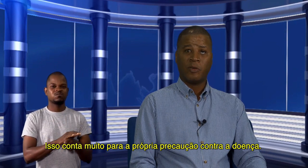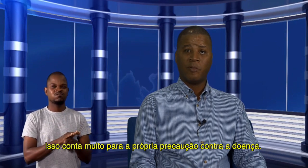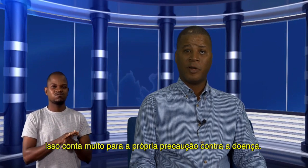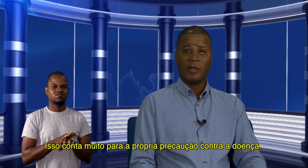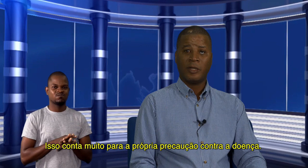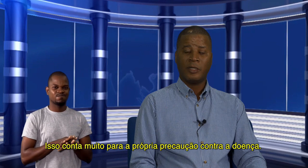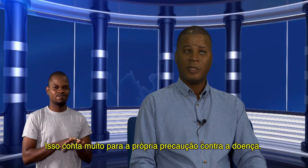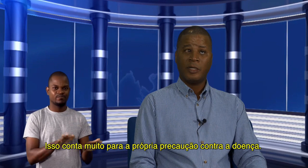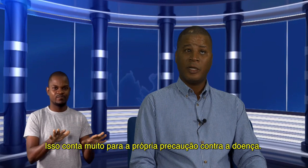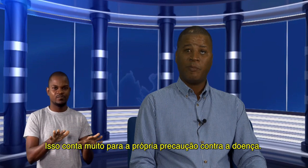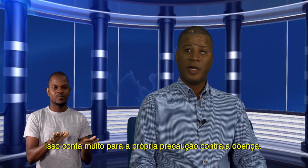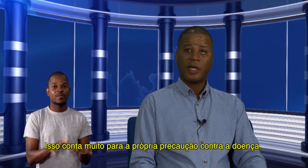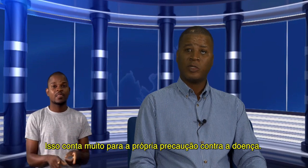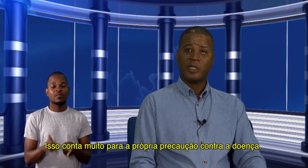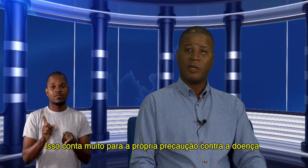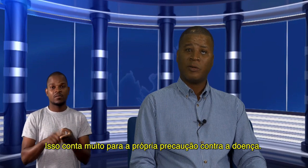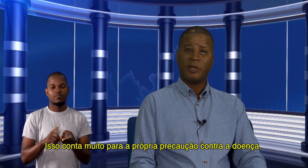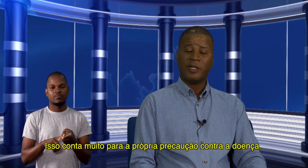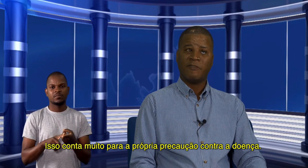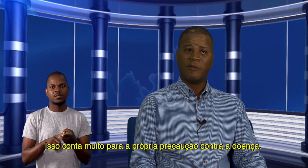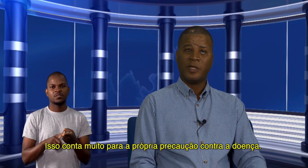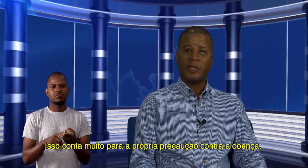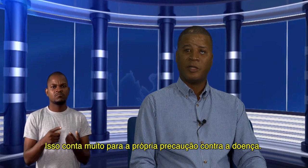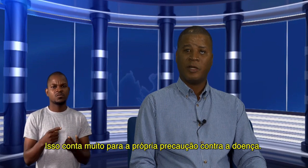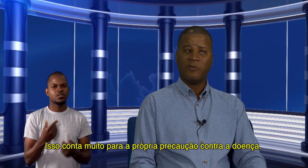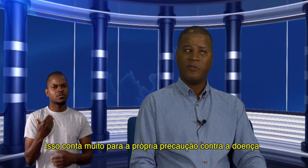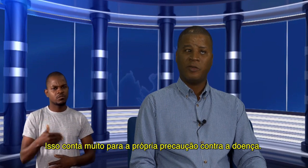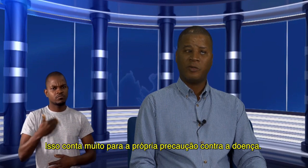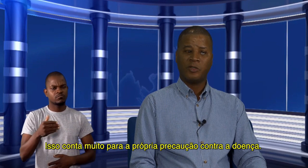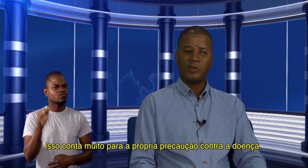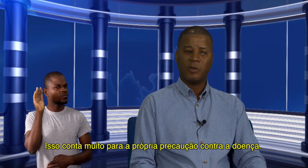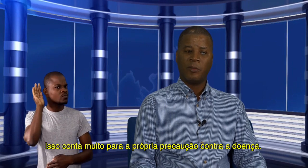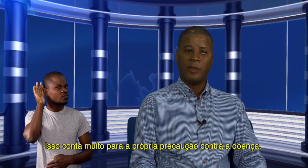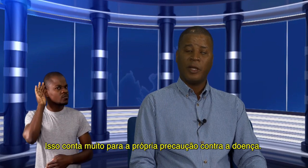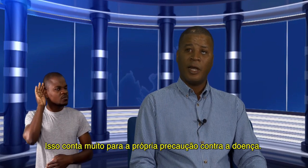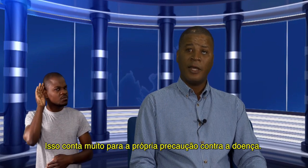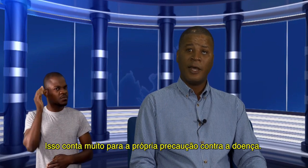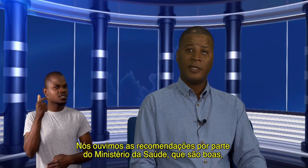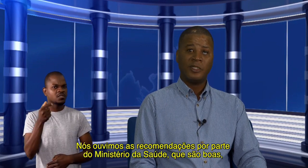própria precaução relativamente ao vírus. Aliás,